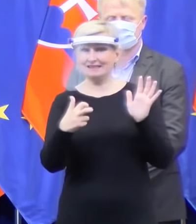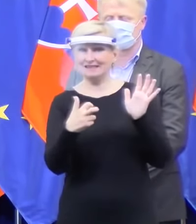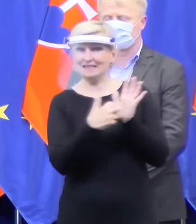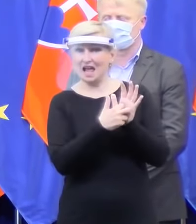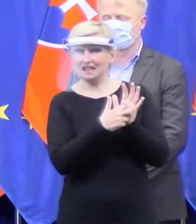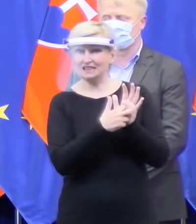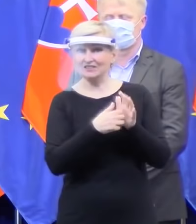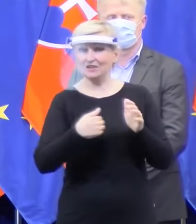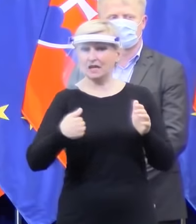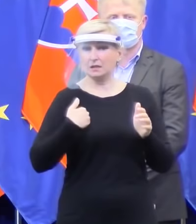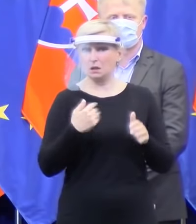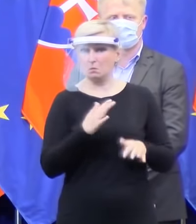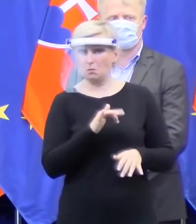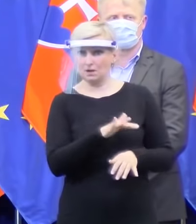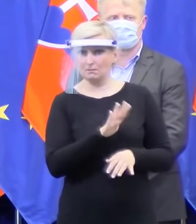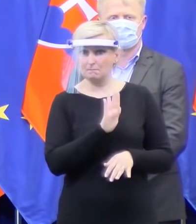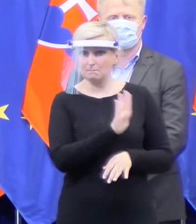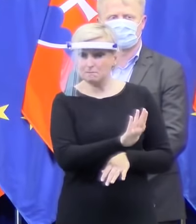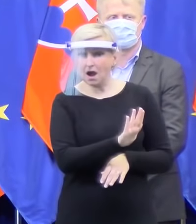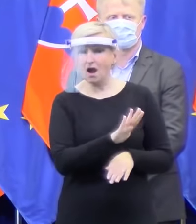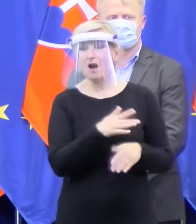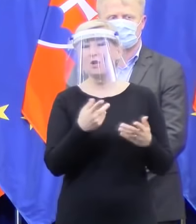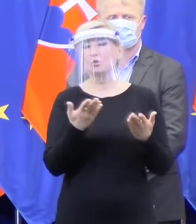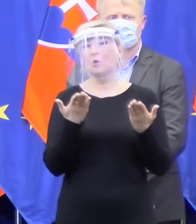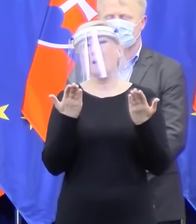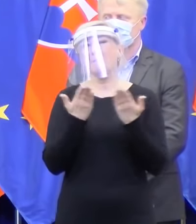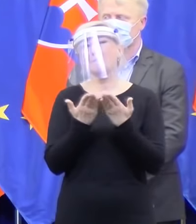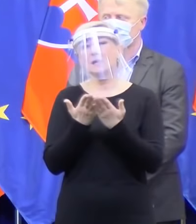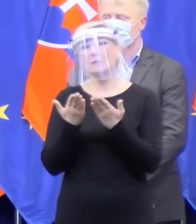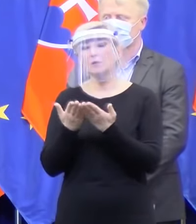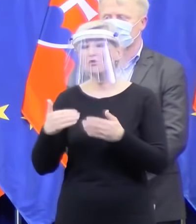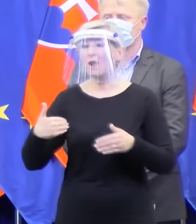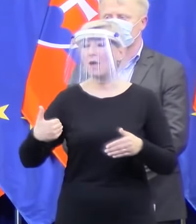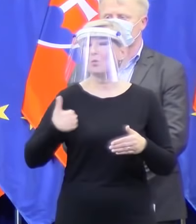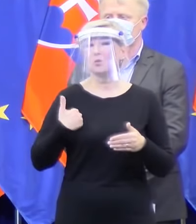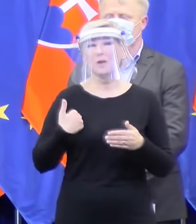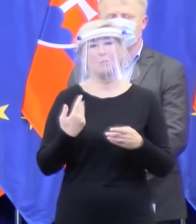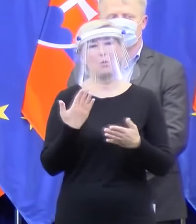o približnú diagnostiku. Nikdy aj tie teplomery majú plus, minus